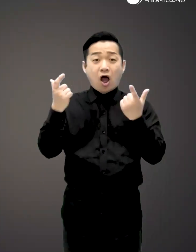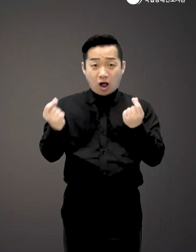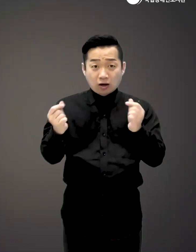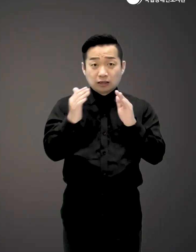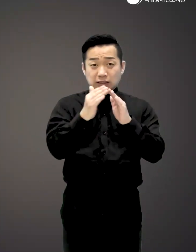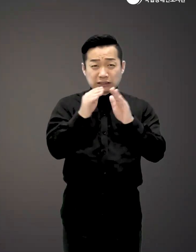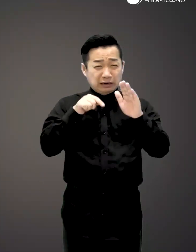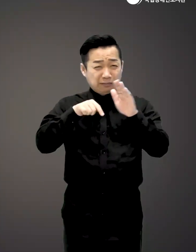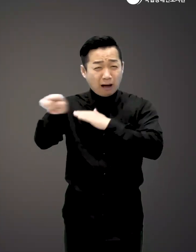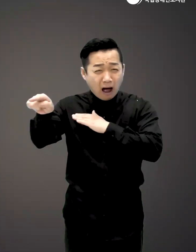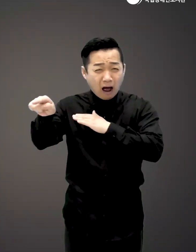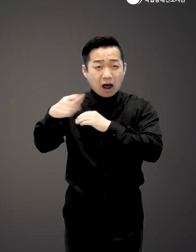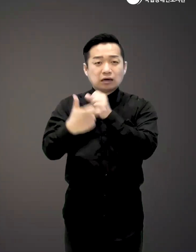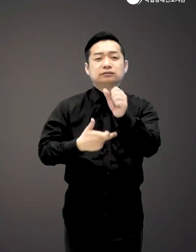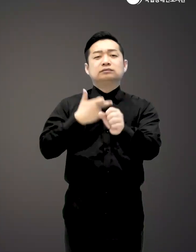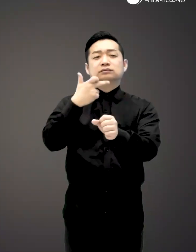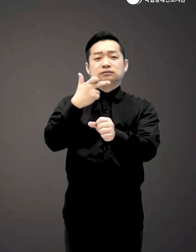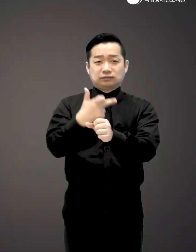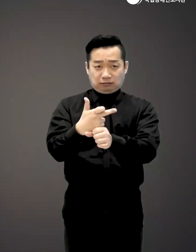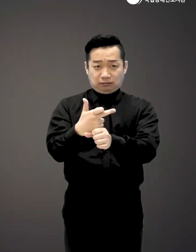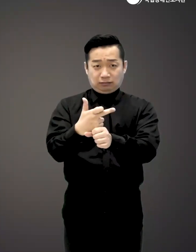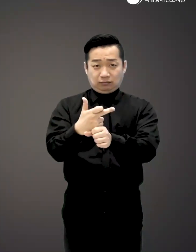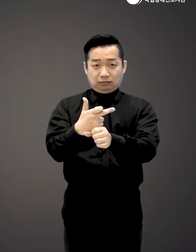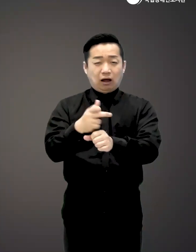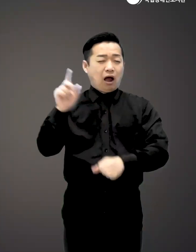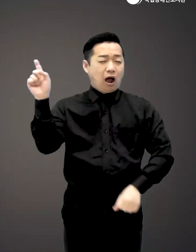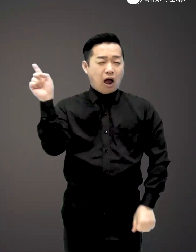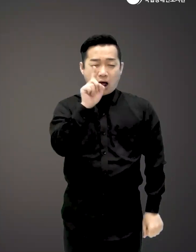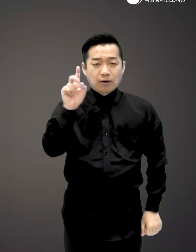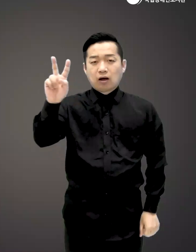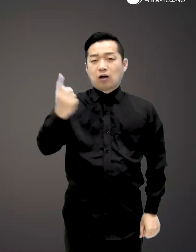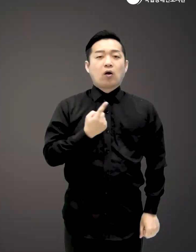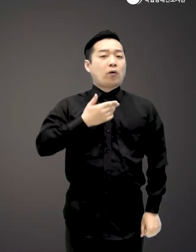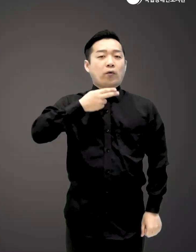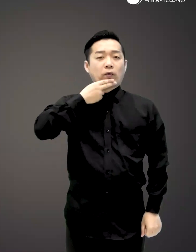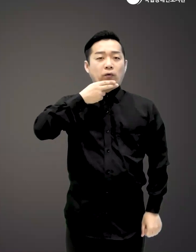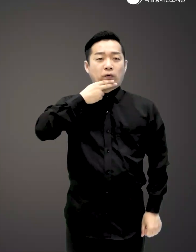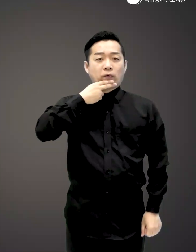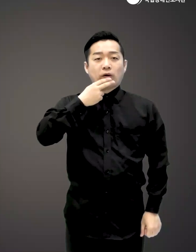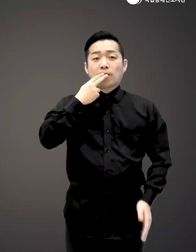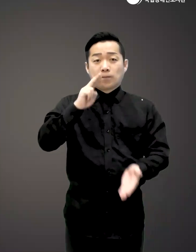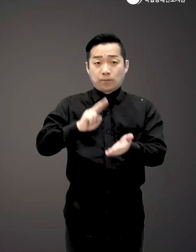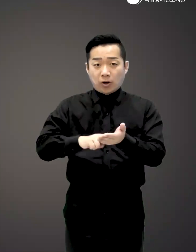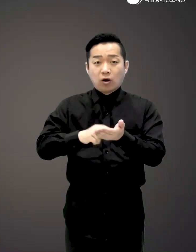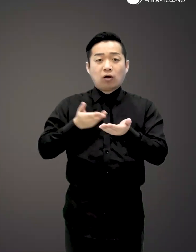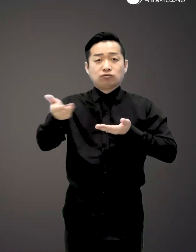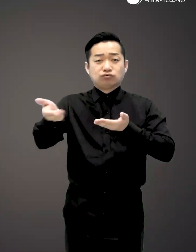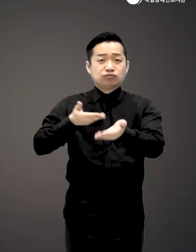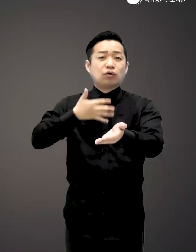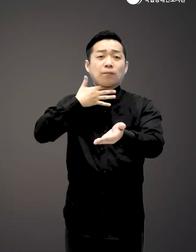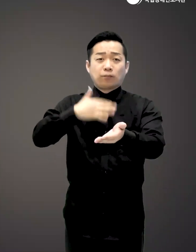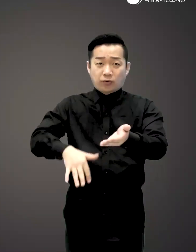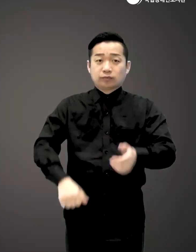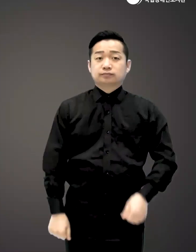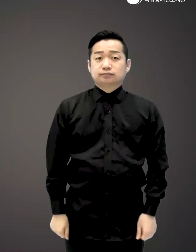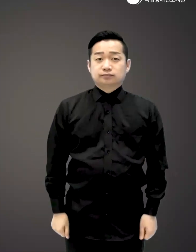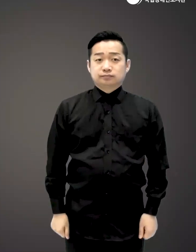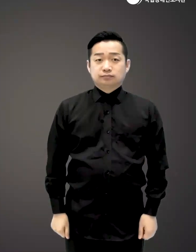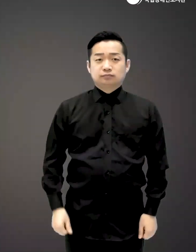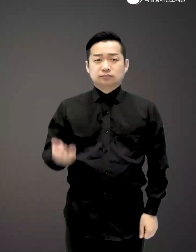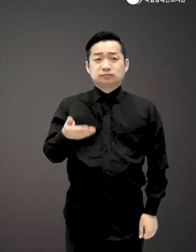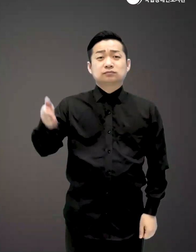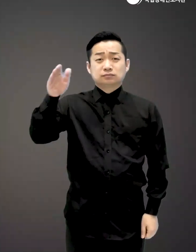가출하다시피 본가를 뛰쳐나온 지 17년이 되지만 한 번도 돌아간 적 없고 편지를 주고받은 적도 없다